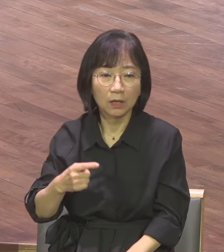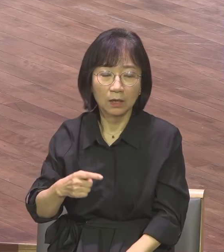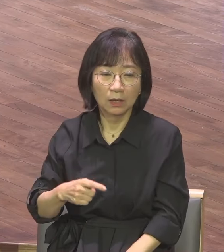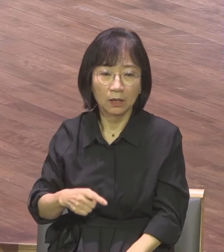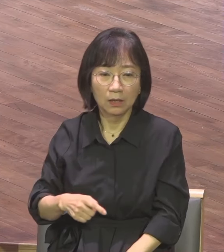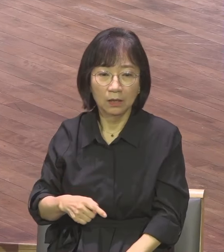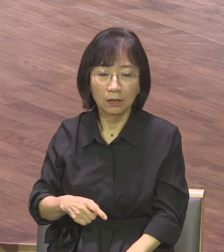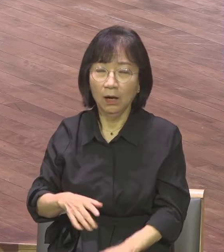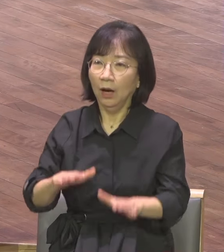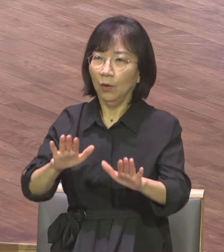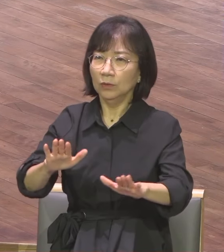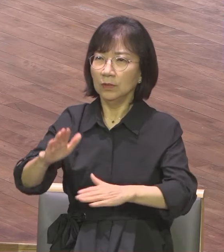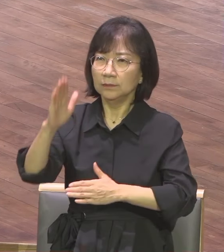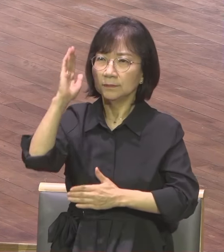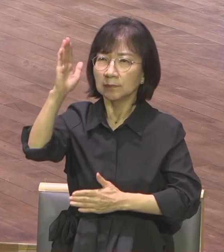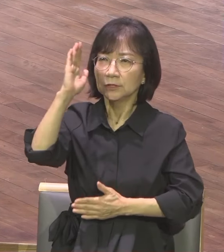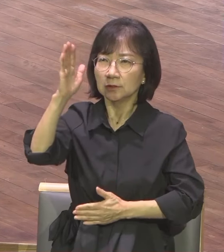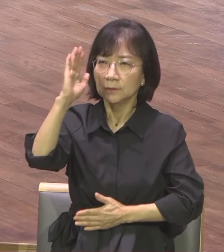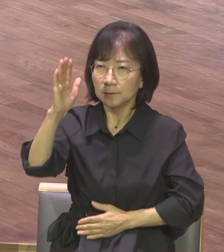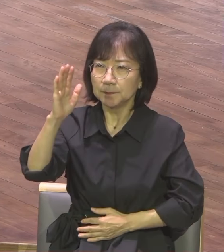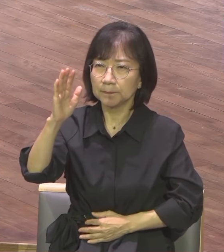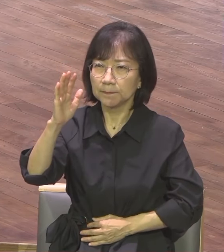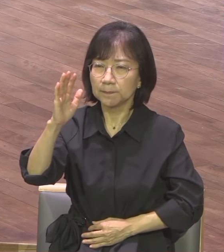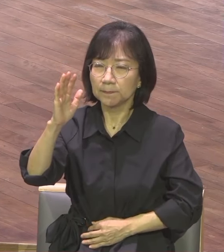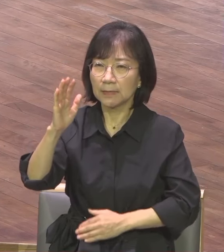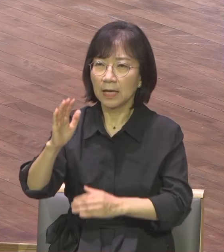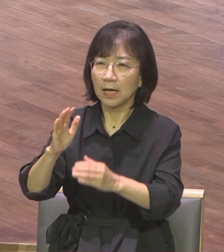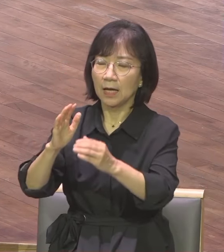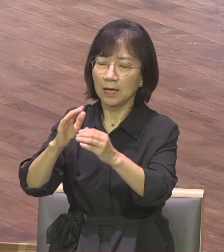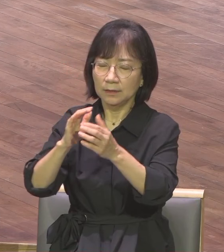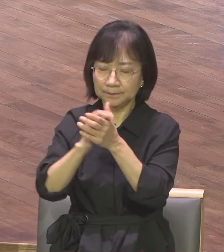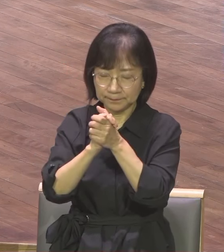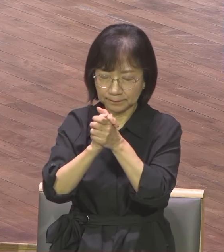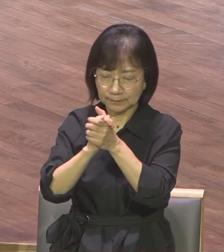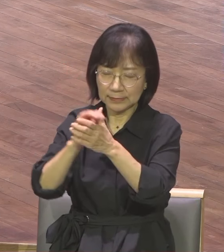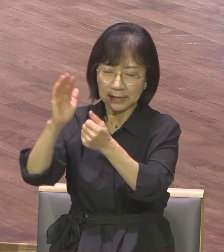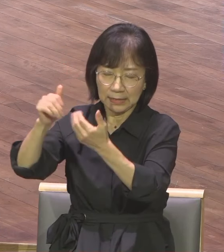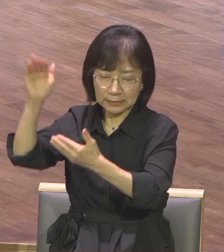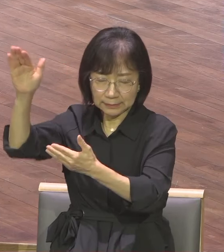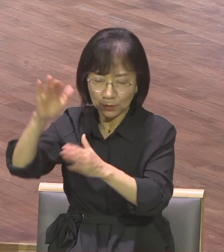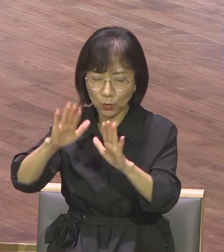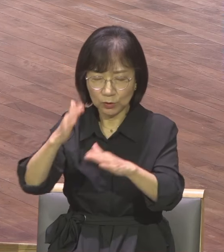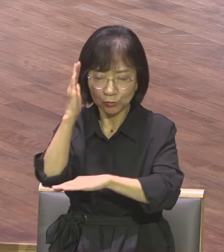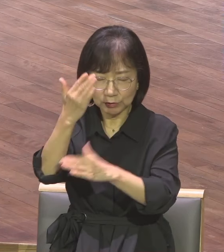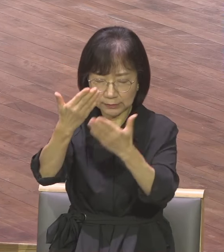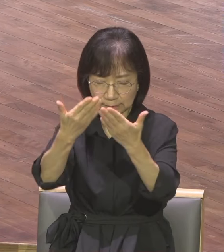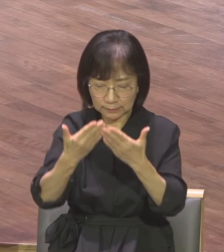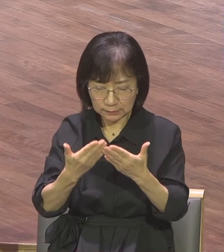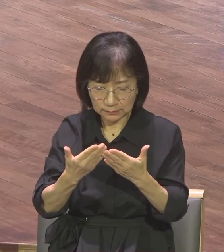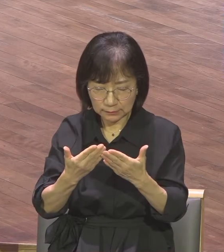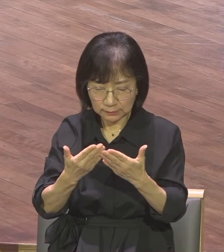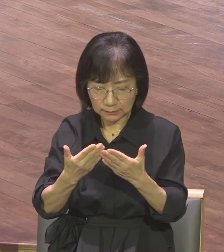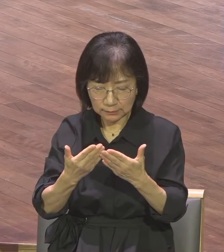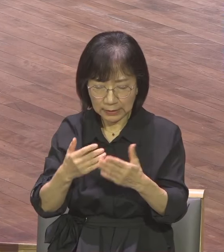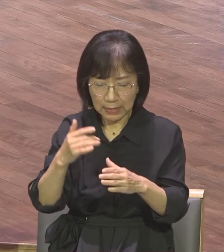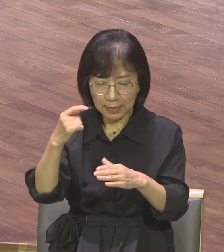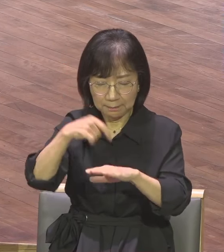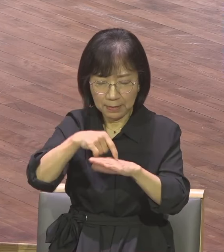말씀이 내 마음이 이마하게 해주시고 그 말씀이 들려지게 하시고 깨닫게 하십시오 기도하는 시간인데 축도 끝나자마자